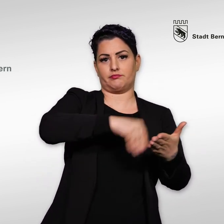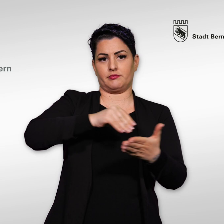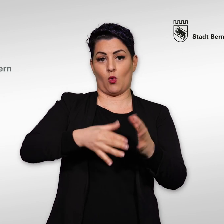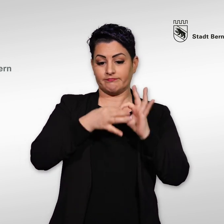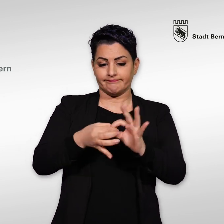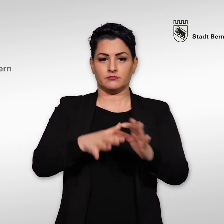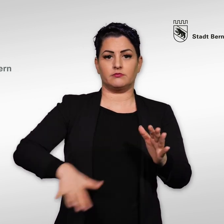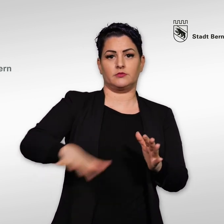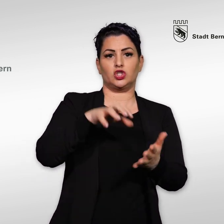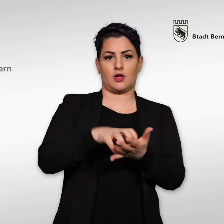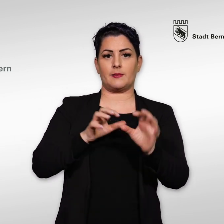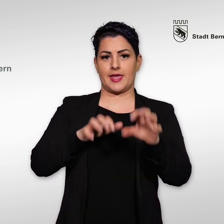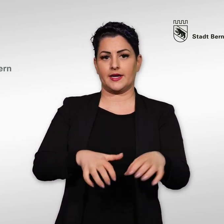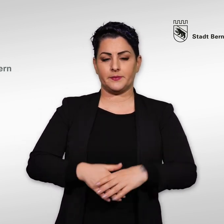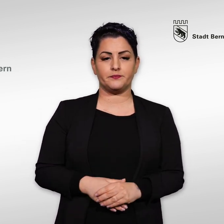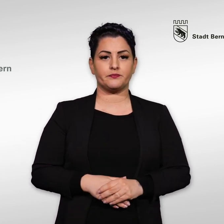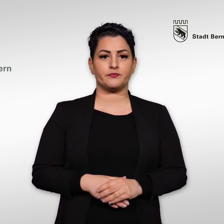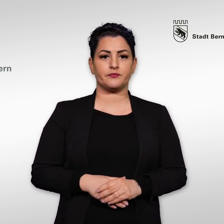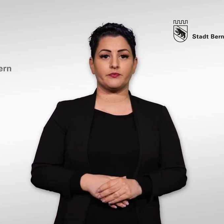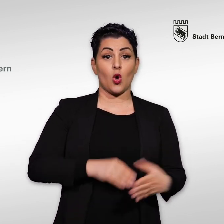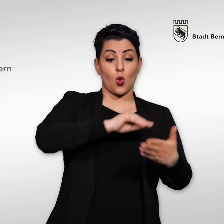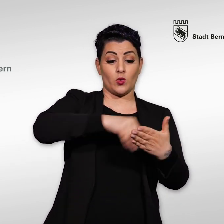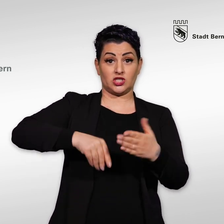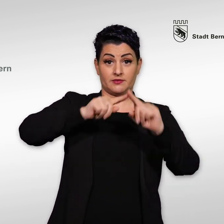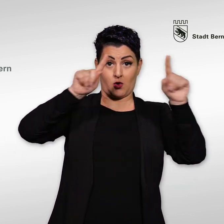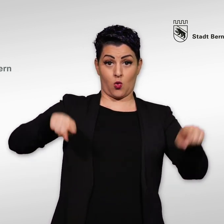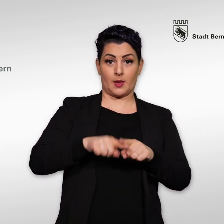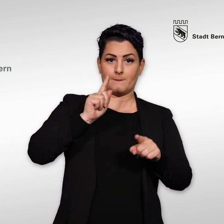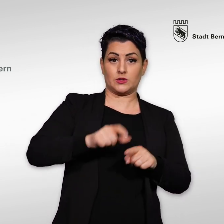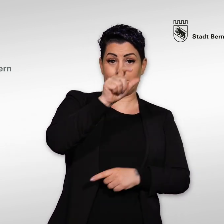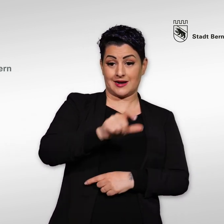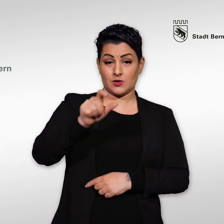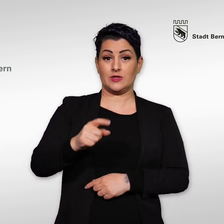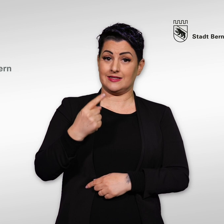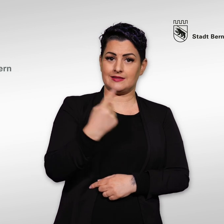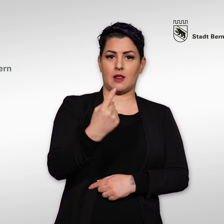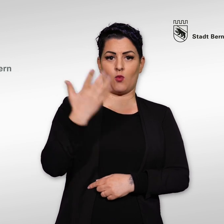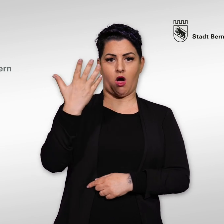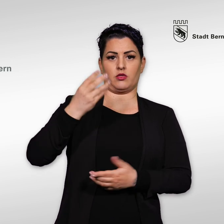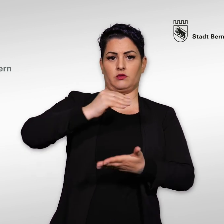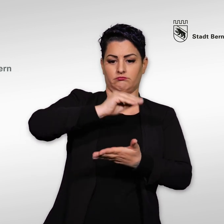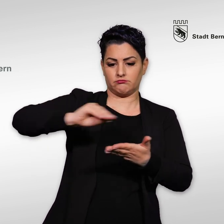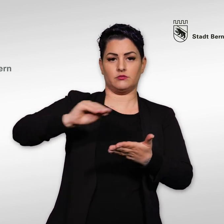Der Unterschriftenbogen muss von der unterzeichnenden Person eigenhändig handschriftlich ausgefüllt werden.